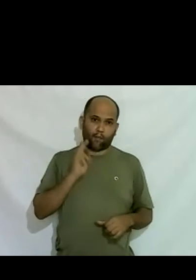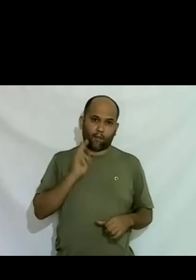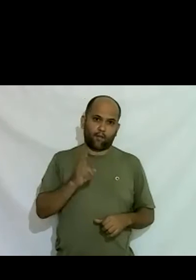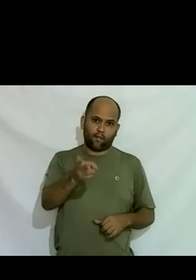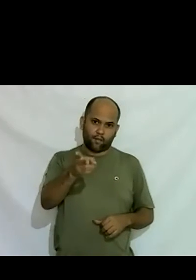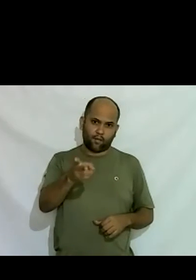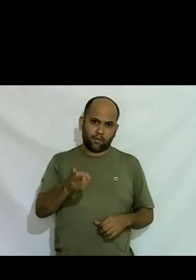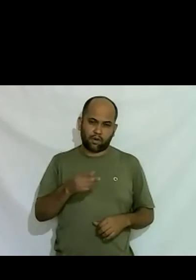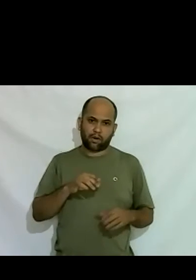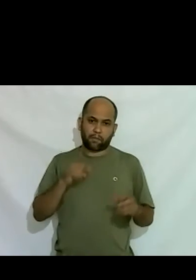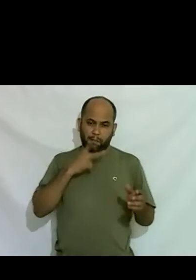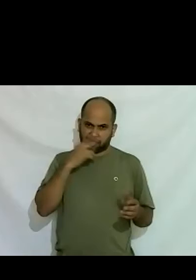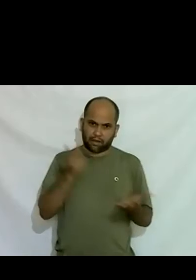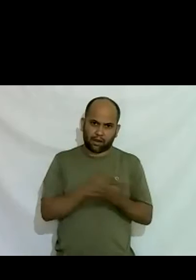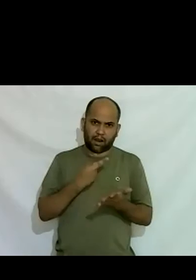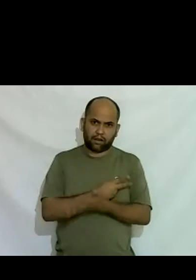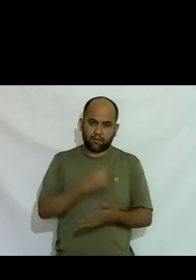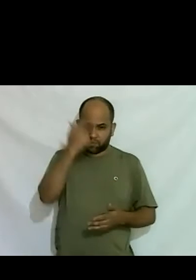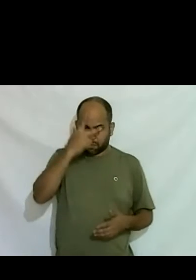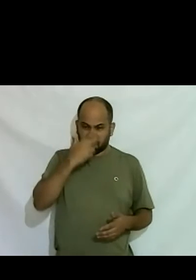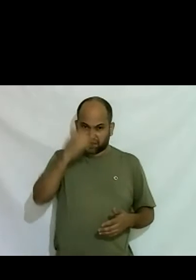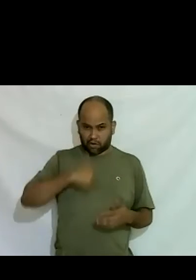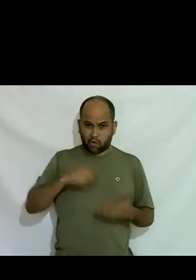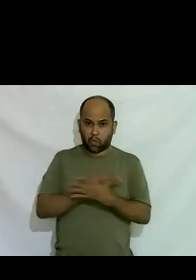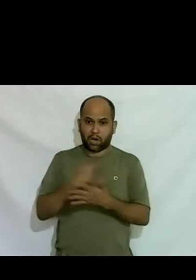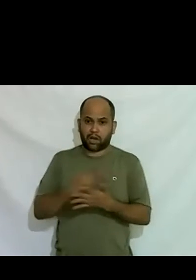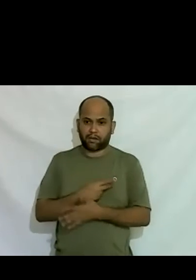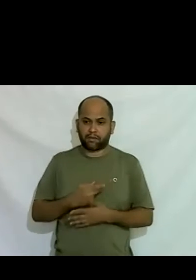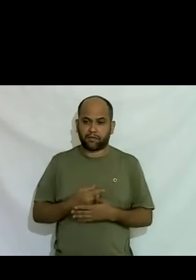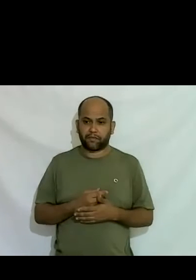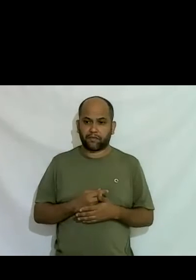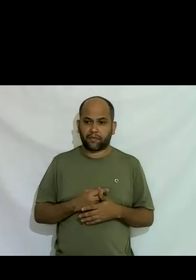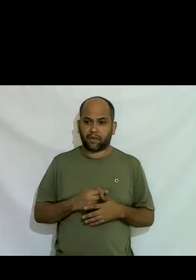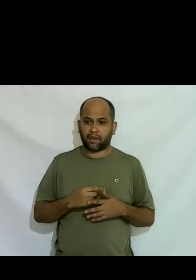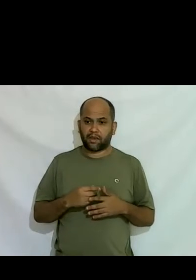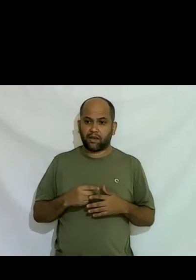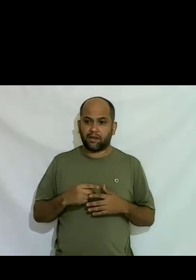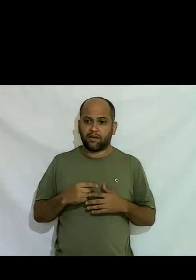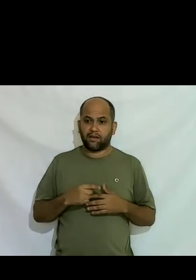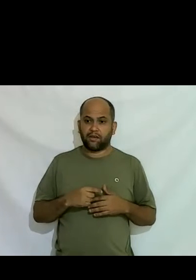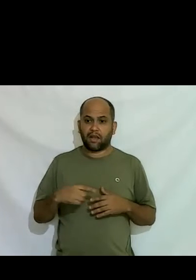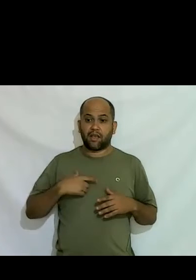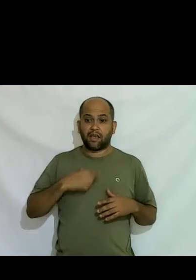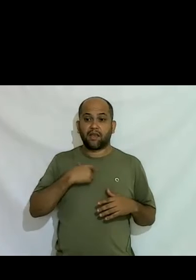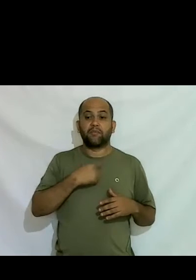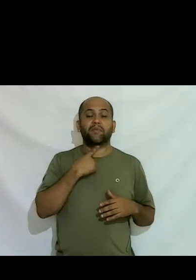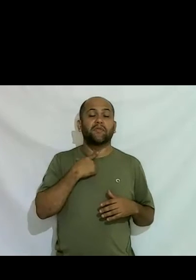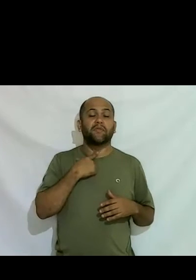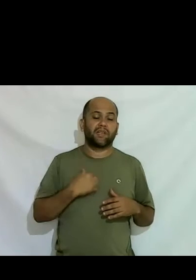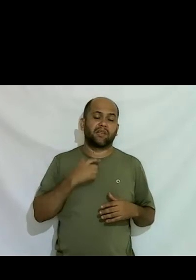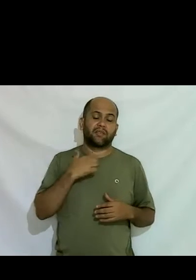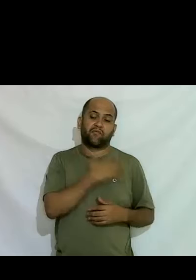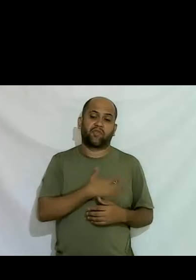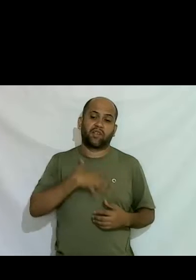lado errado e eu queria aquelas minhas montagens escurtivas já não satisfaziam plenamente mais